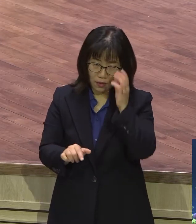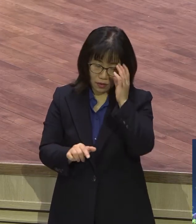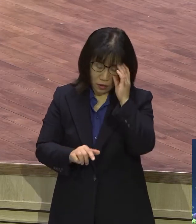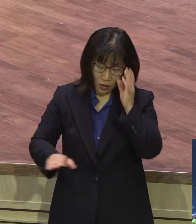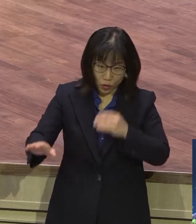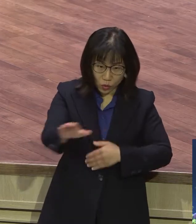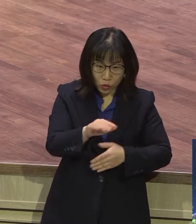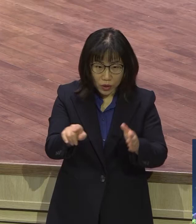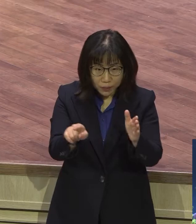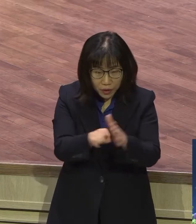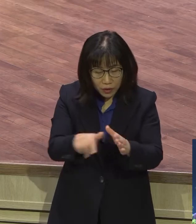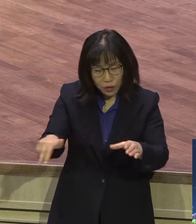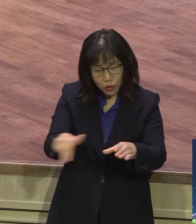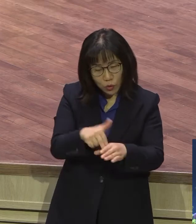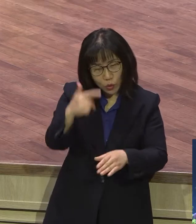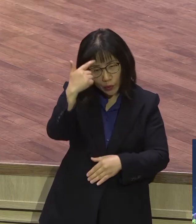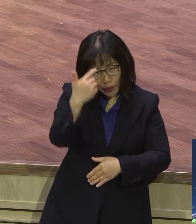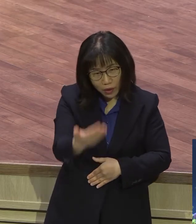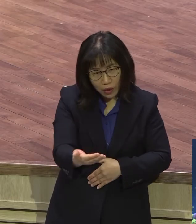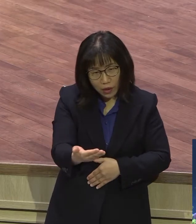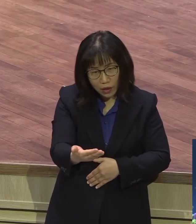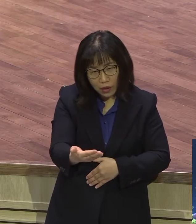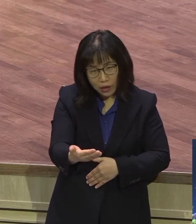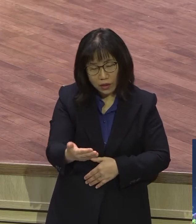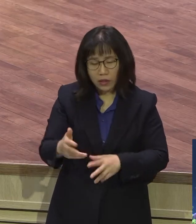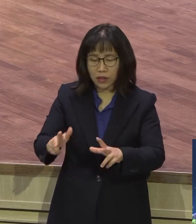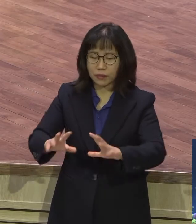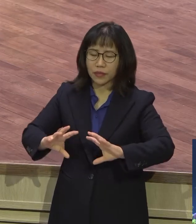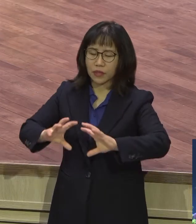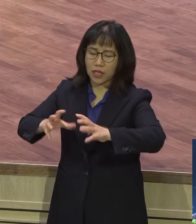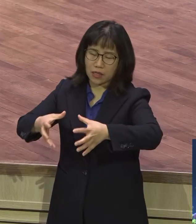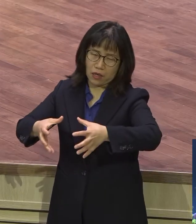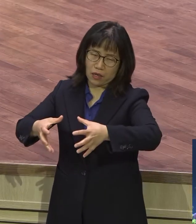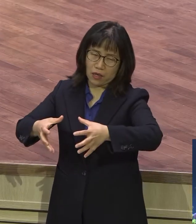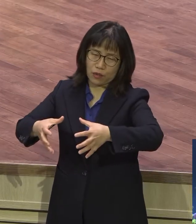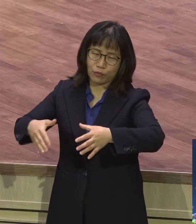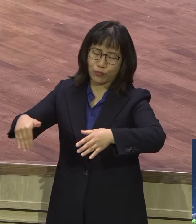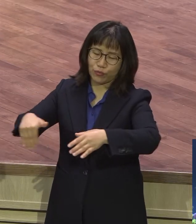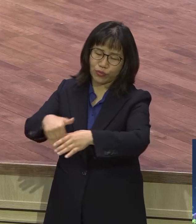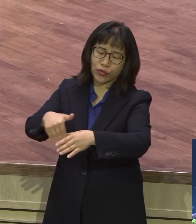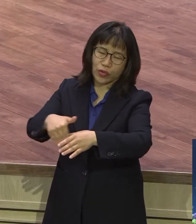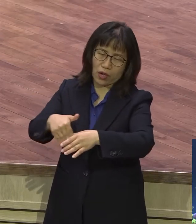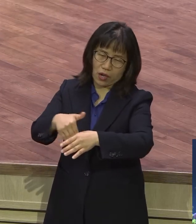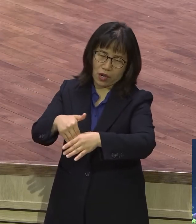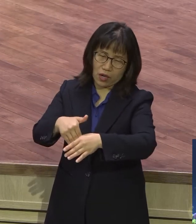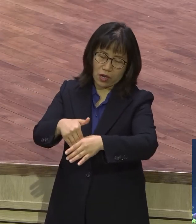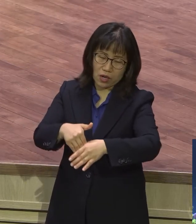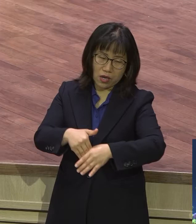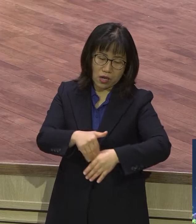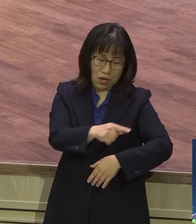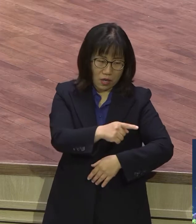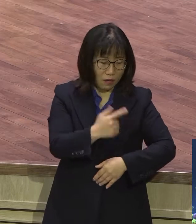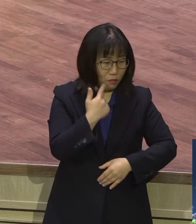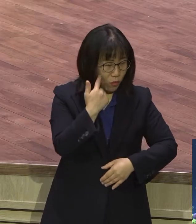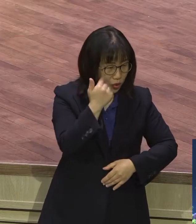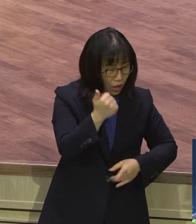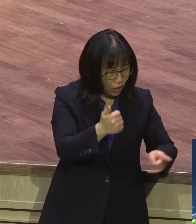지금 말이죠. 우리 문화가 그래 돼버렸어요. 심지어 목사들 중에도 교회들 중에도 교파들 중에 보면 종교화돼서